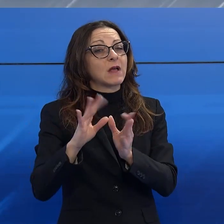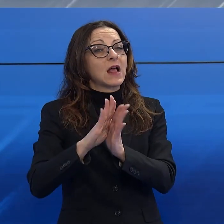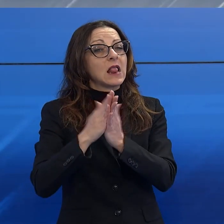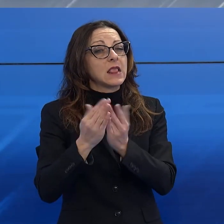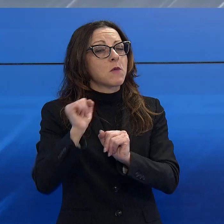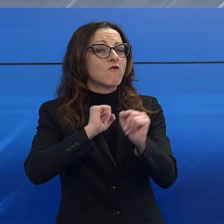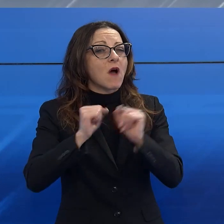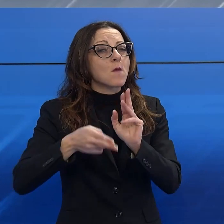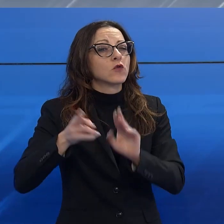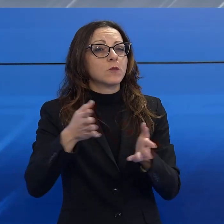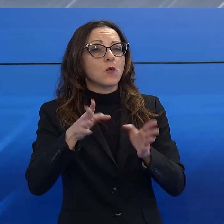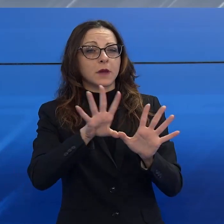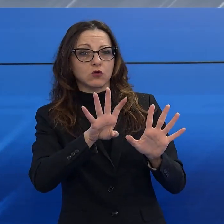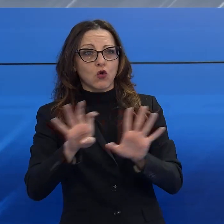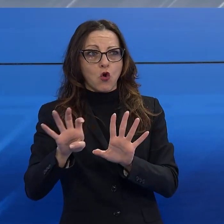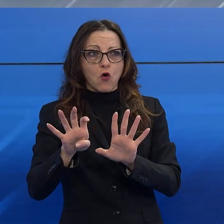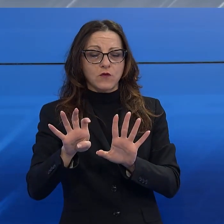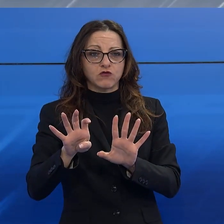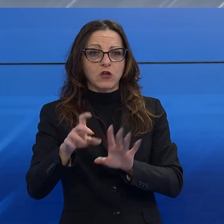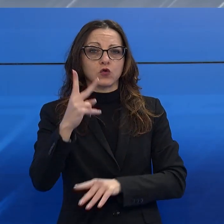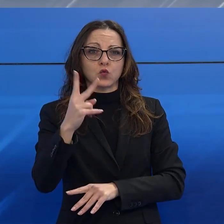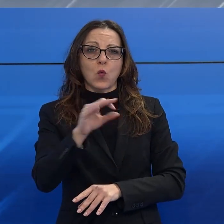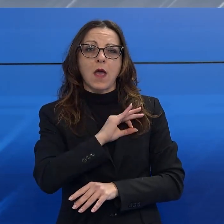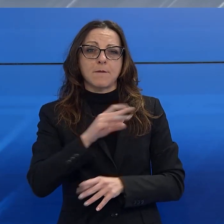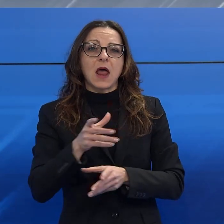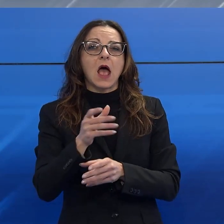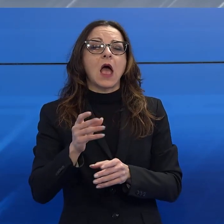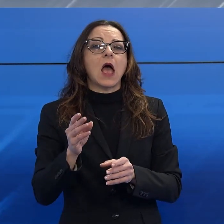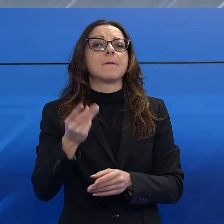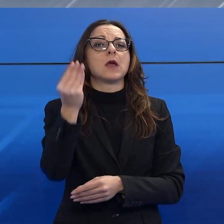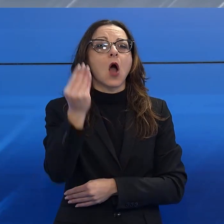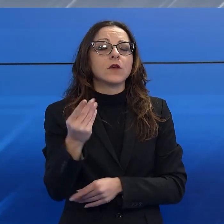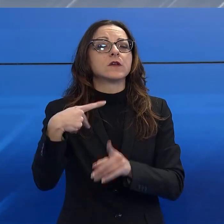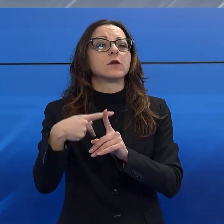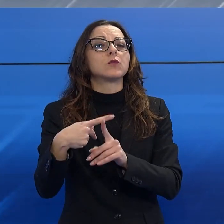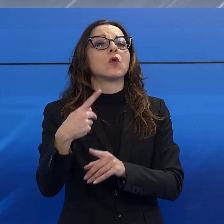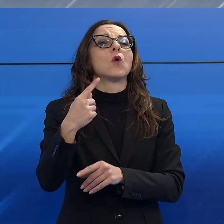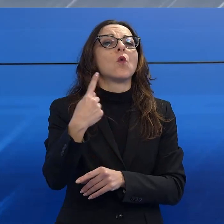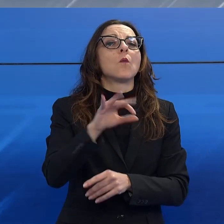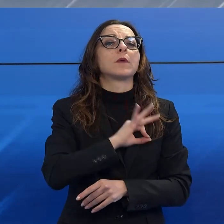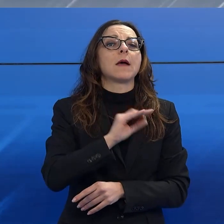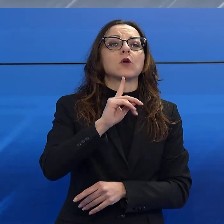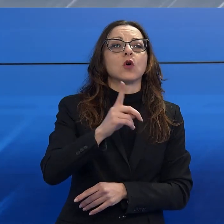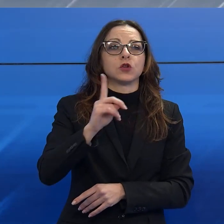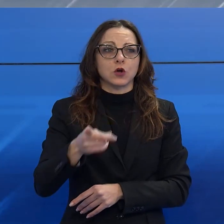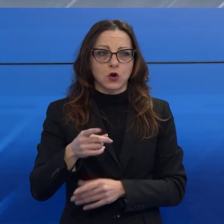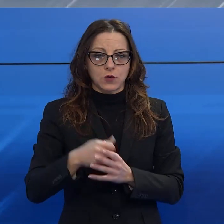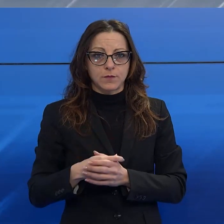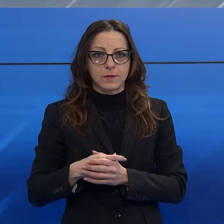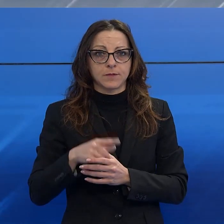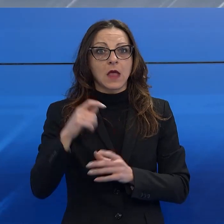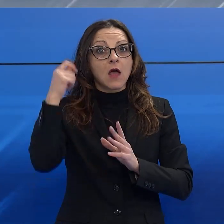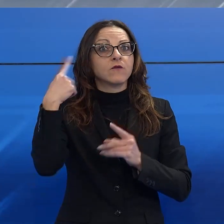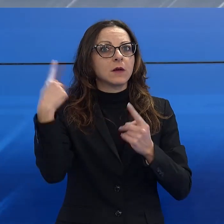opere letterarie del Novecento, ha vinto due premi Oscar e un Golden Globe. Un classico da non perdere, con